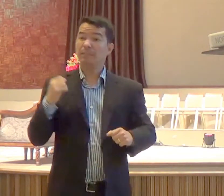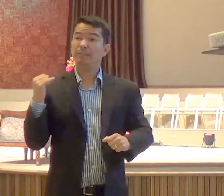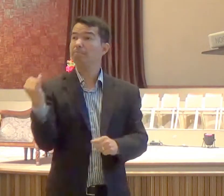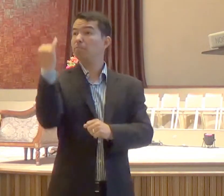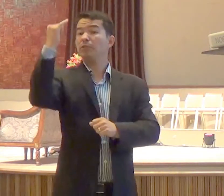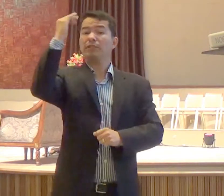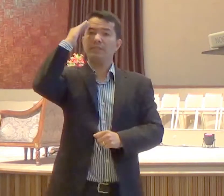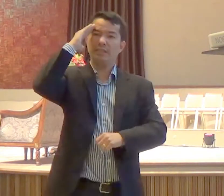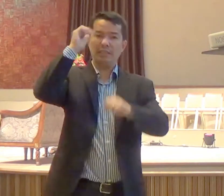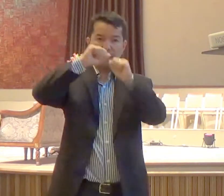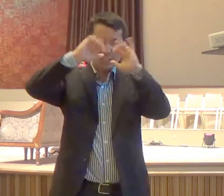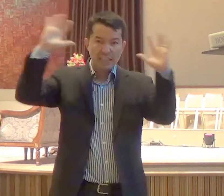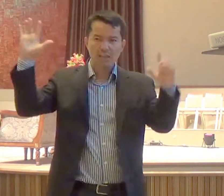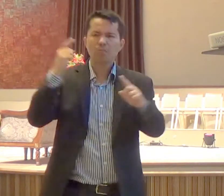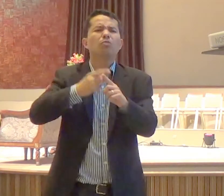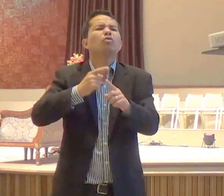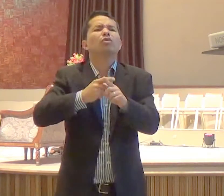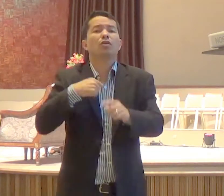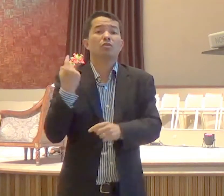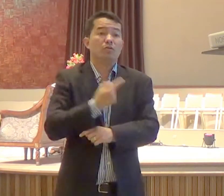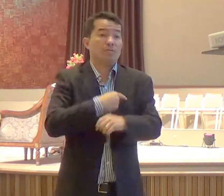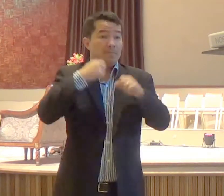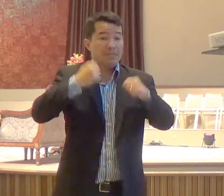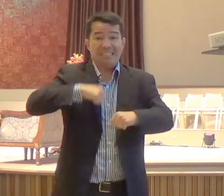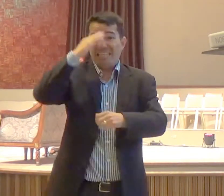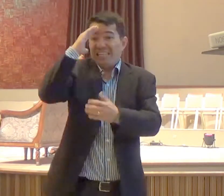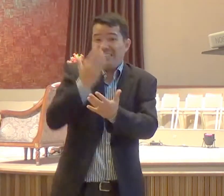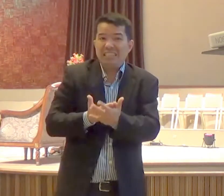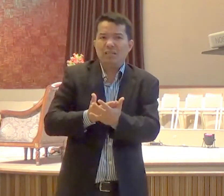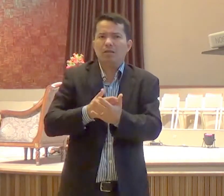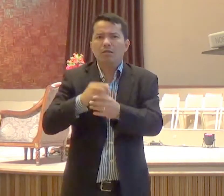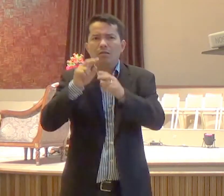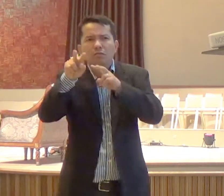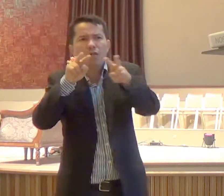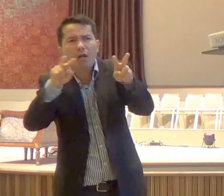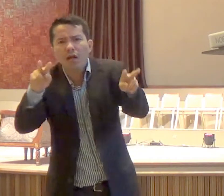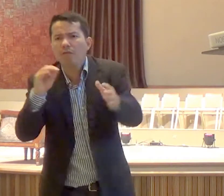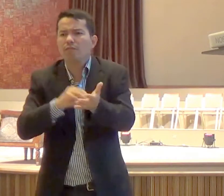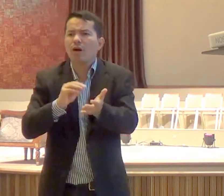por que será que nós não temos visto tantos sinais e prodígios hoje?